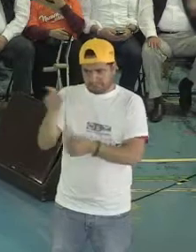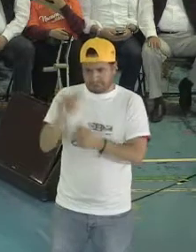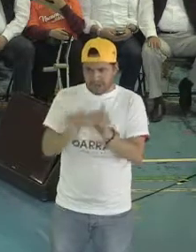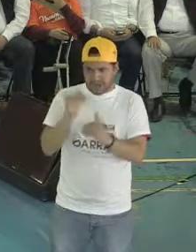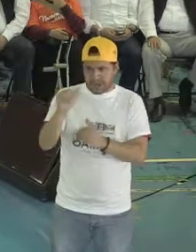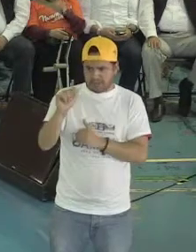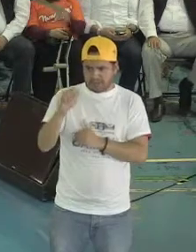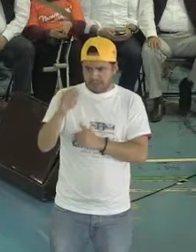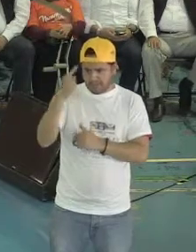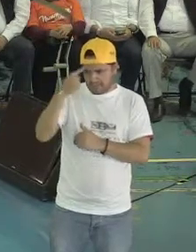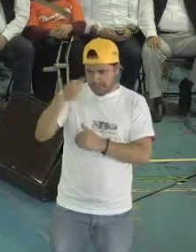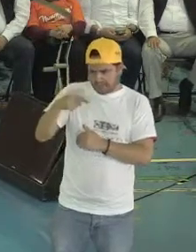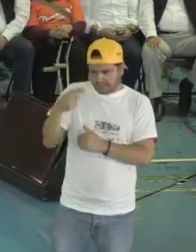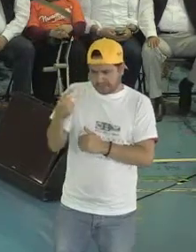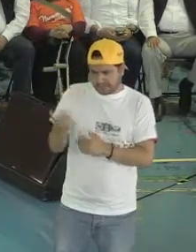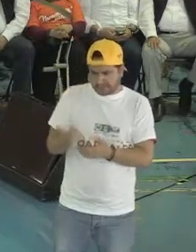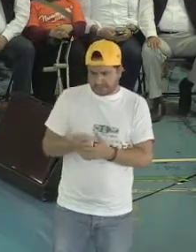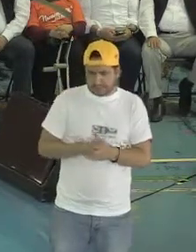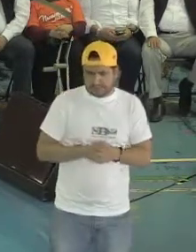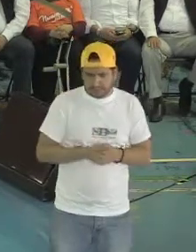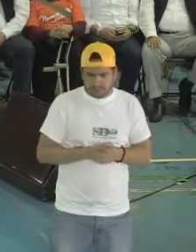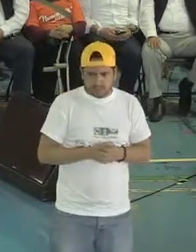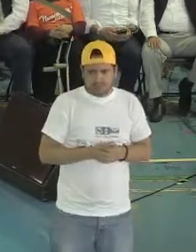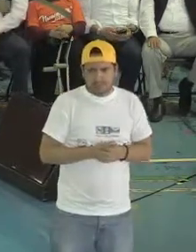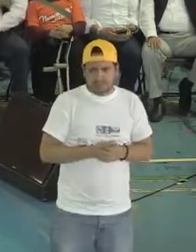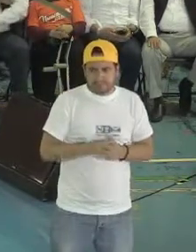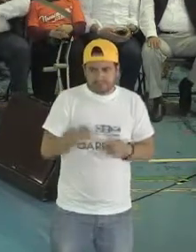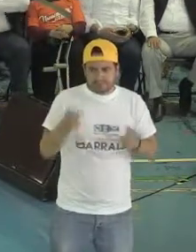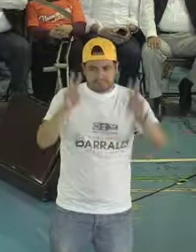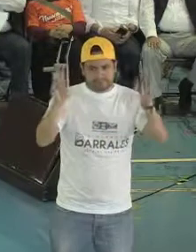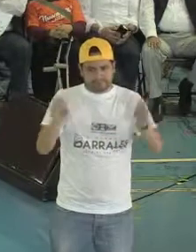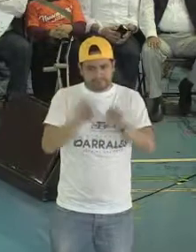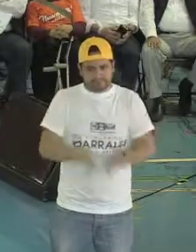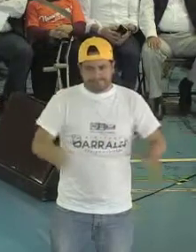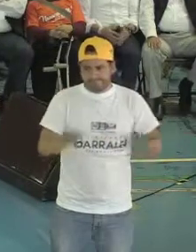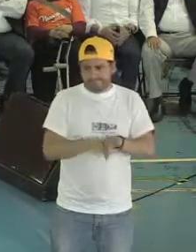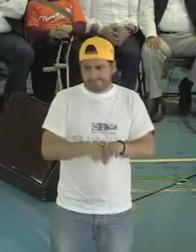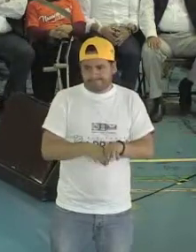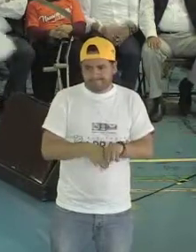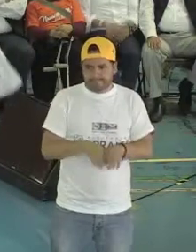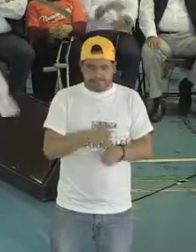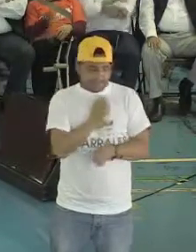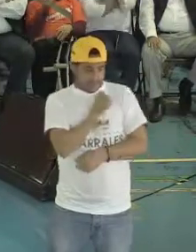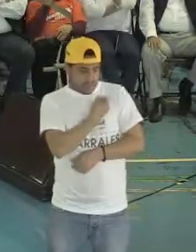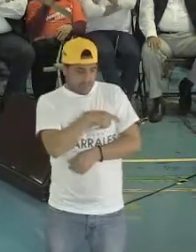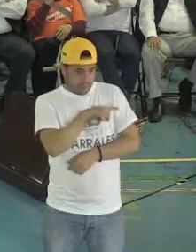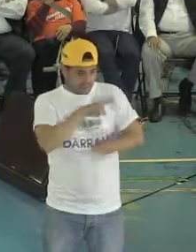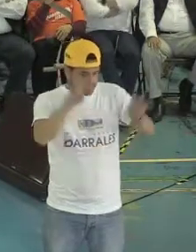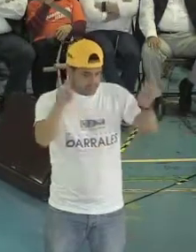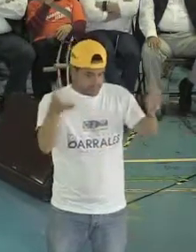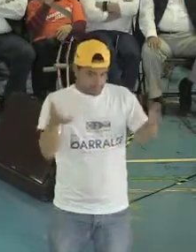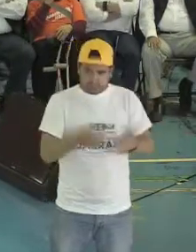facilidad. Y algo que también es muy importante. En términos de salud, es